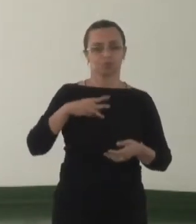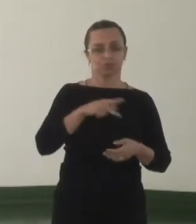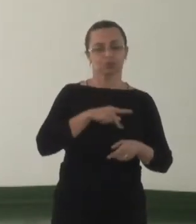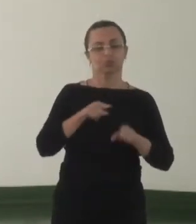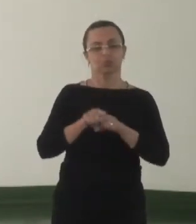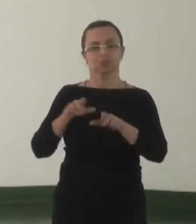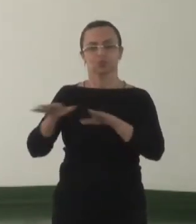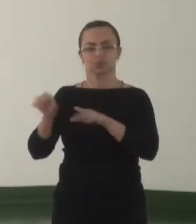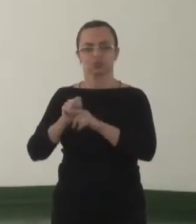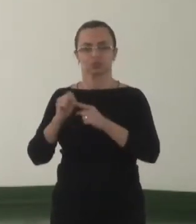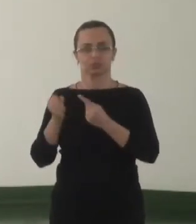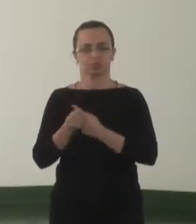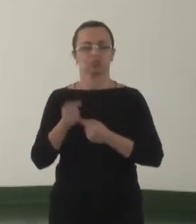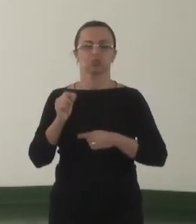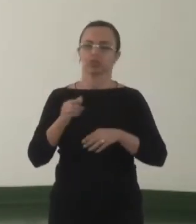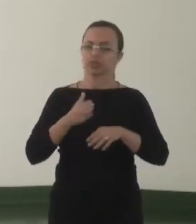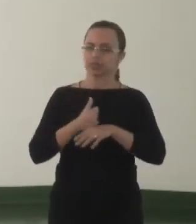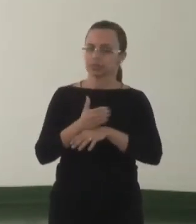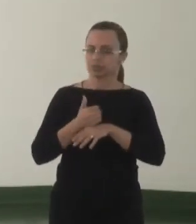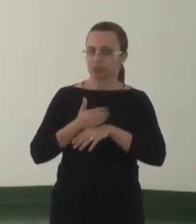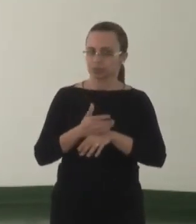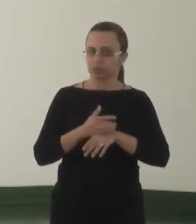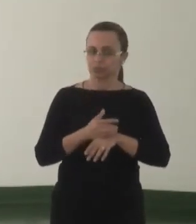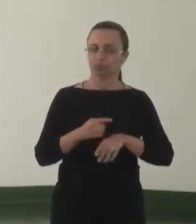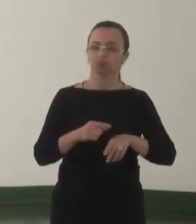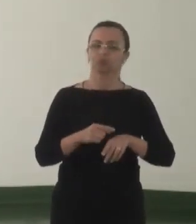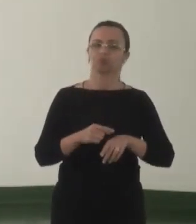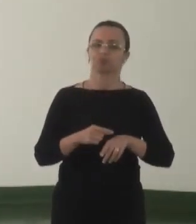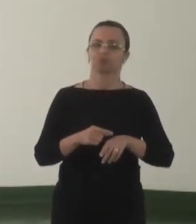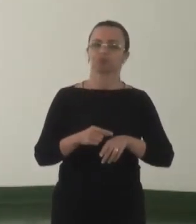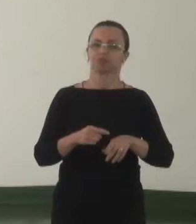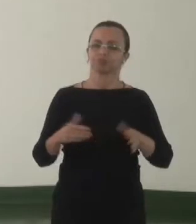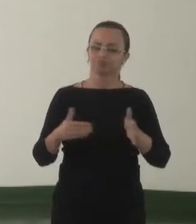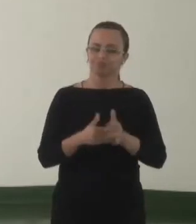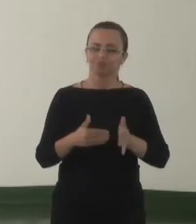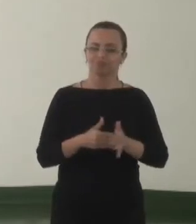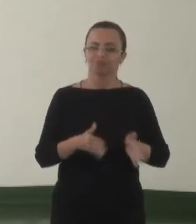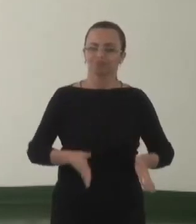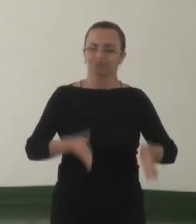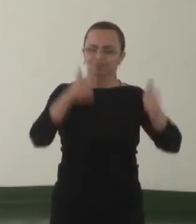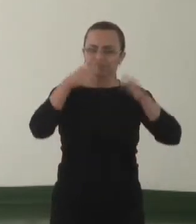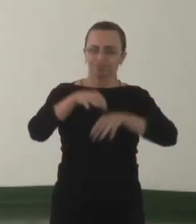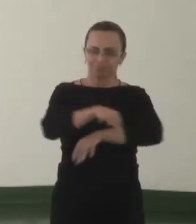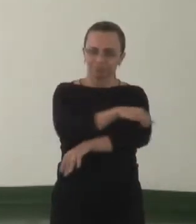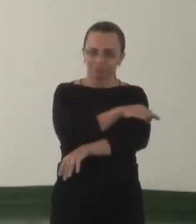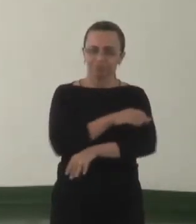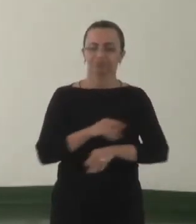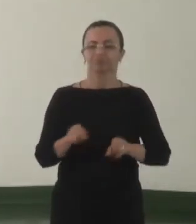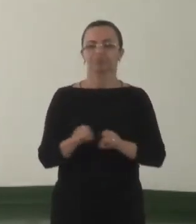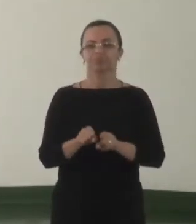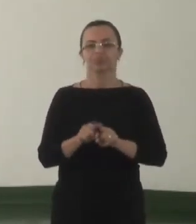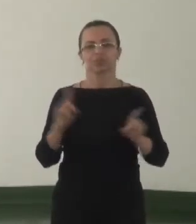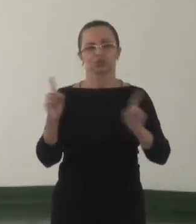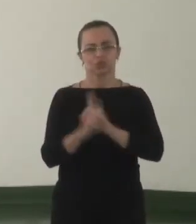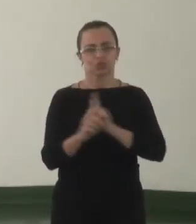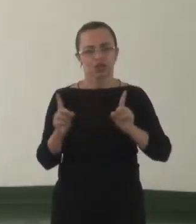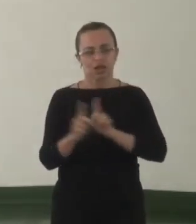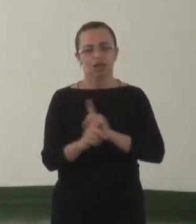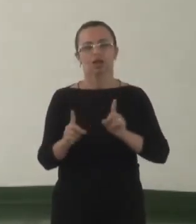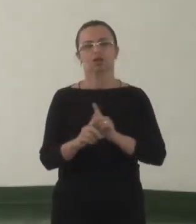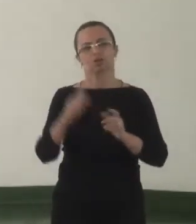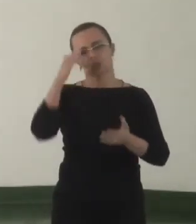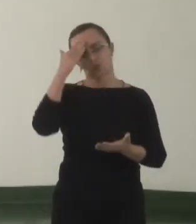sociais? Acessibilidade arquitônica e o membro do MP, diálogo, confiança,